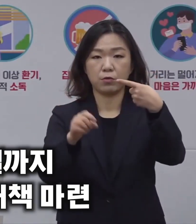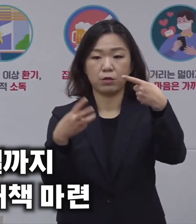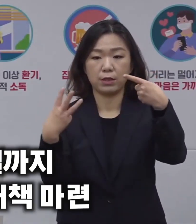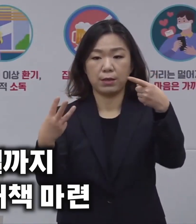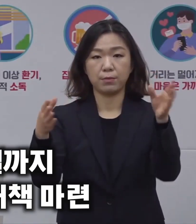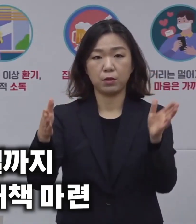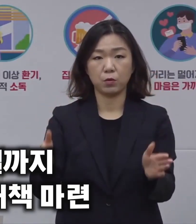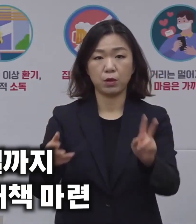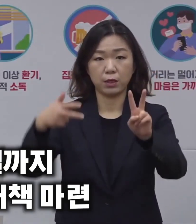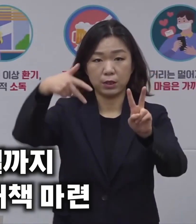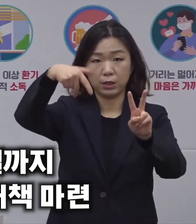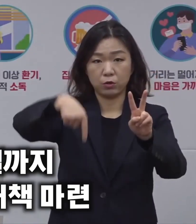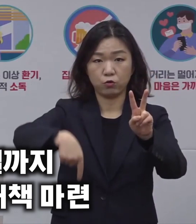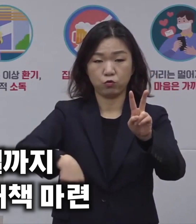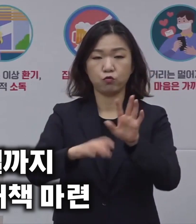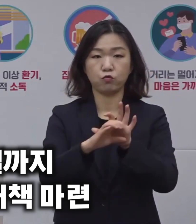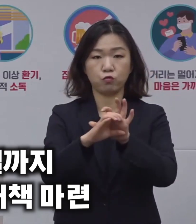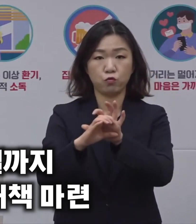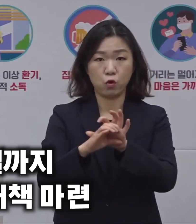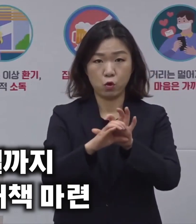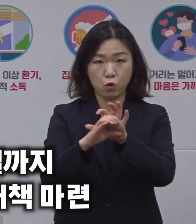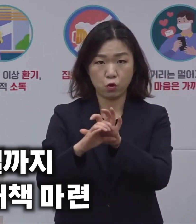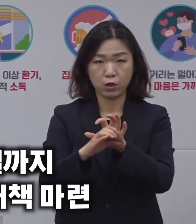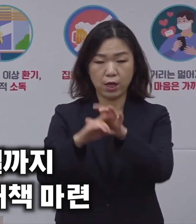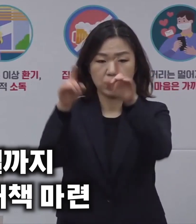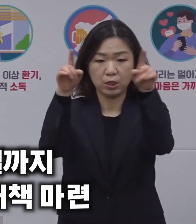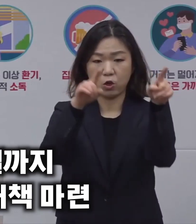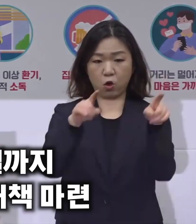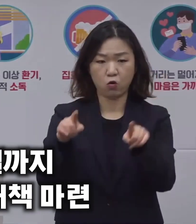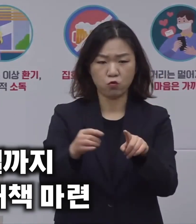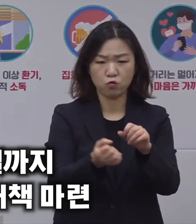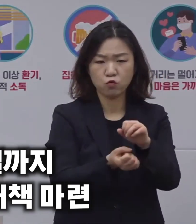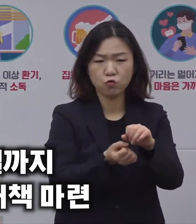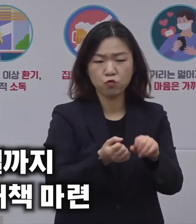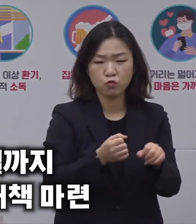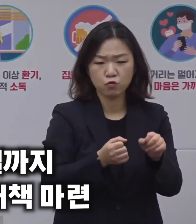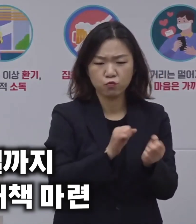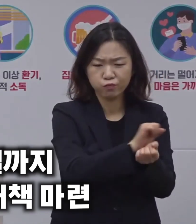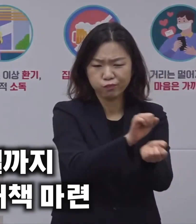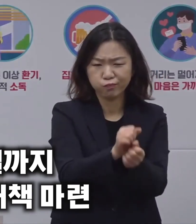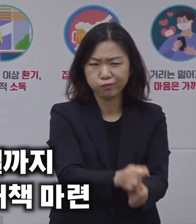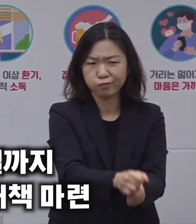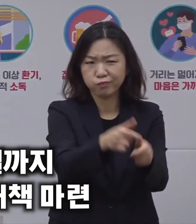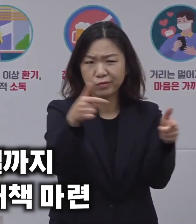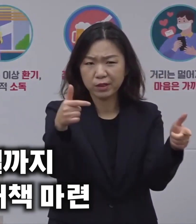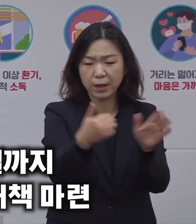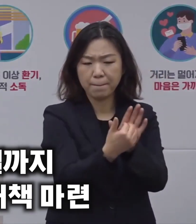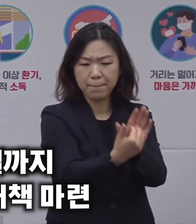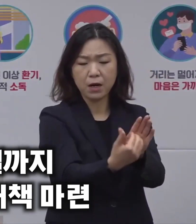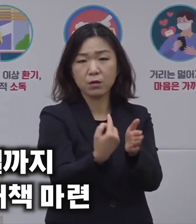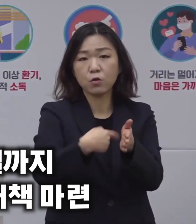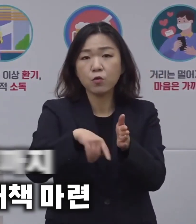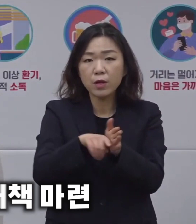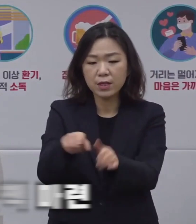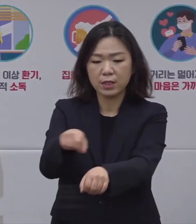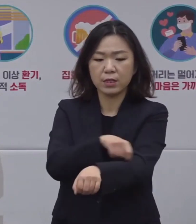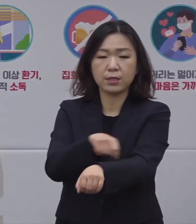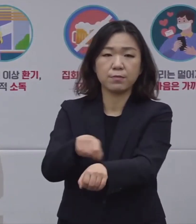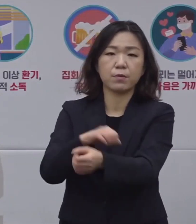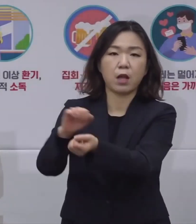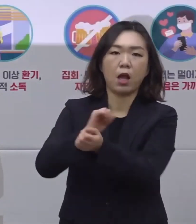2주간 코로나19 전국적 유행 대비 특별 방역 대책을 마련해